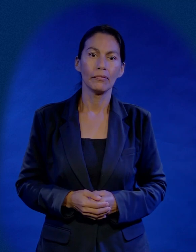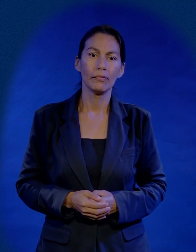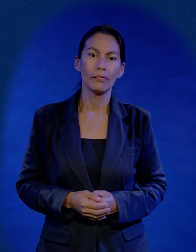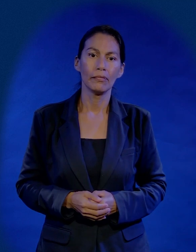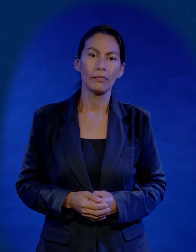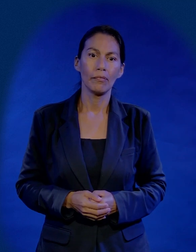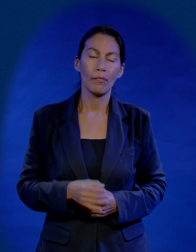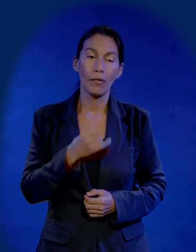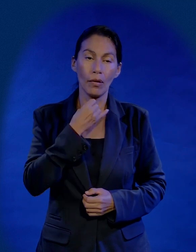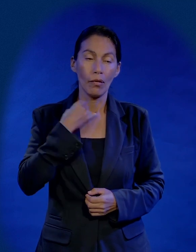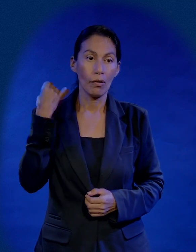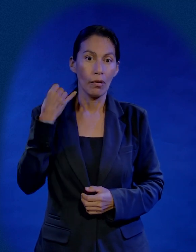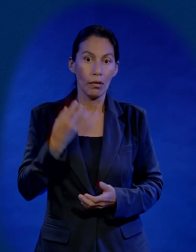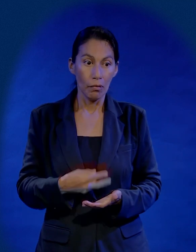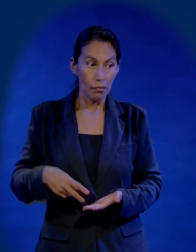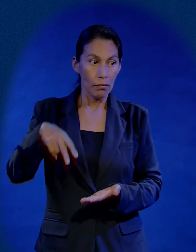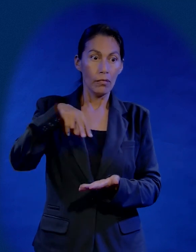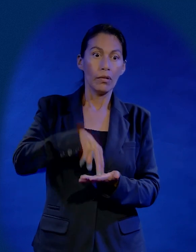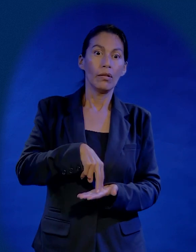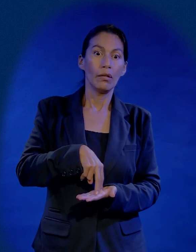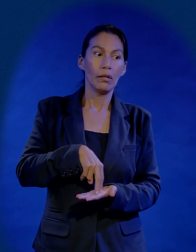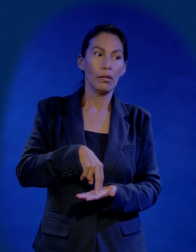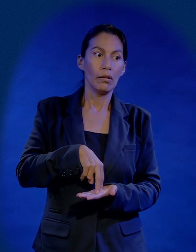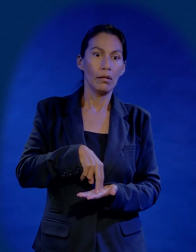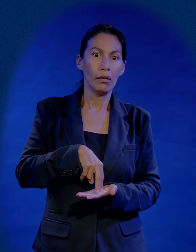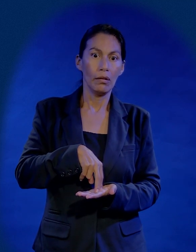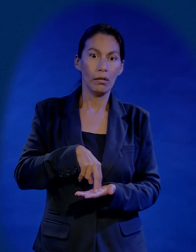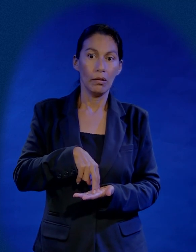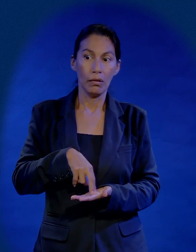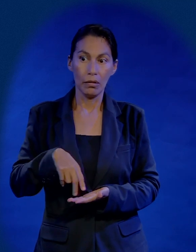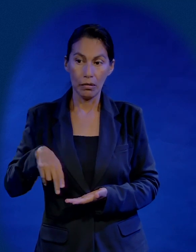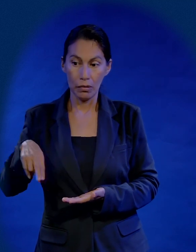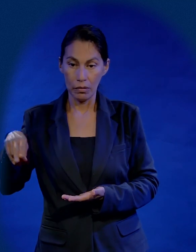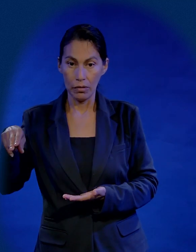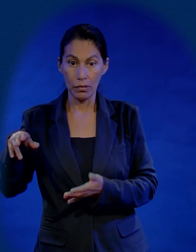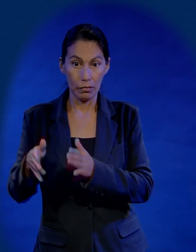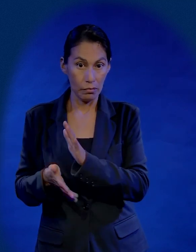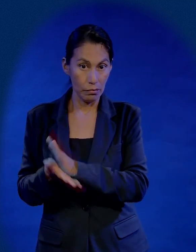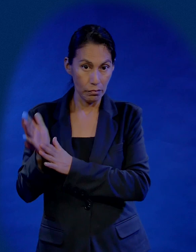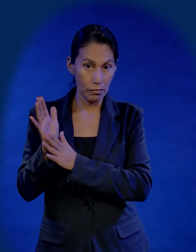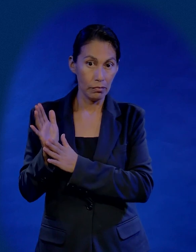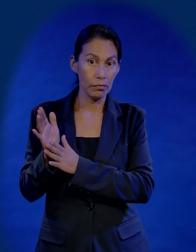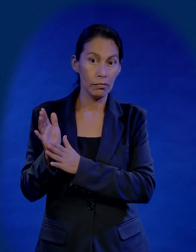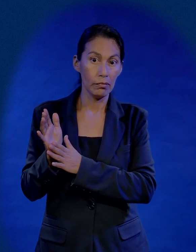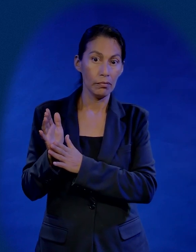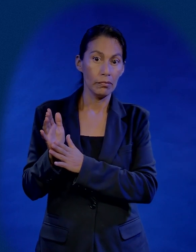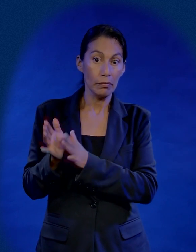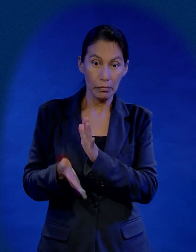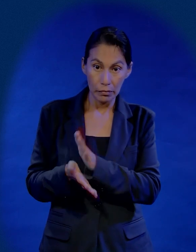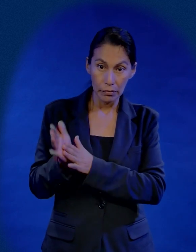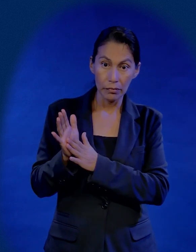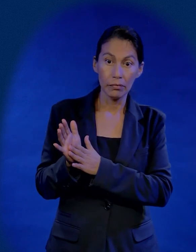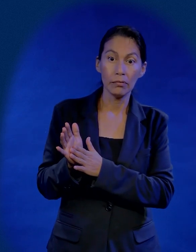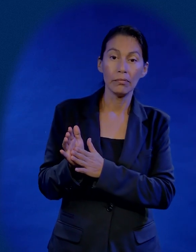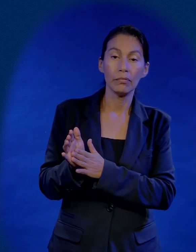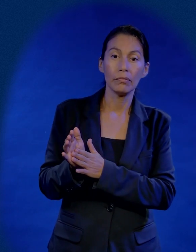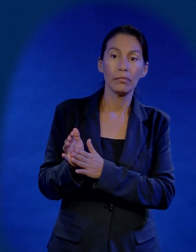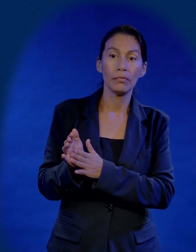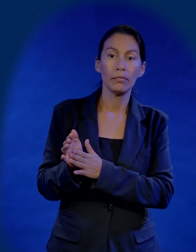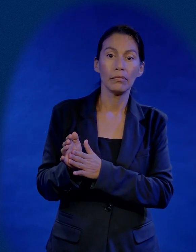hazlo ya y Judas se levanta y sale ustedes lean el texto esta tarde sale de